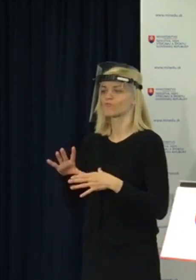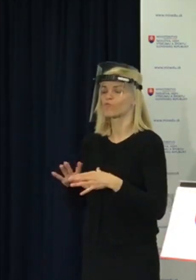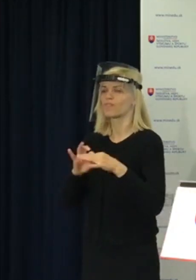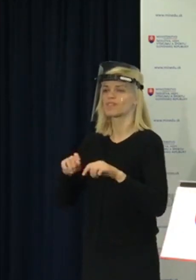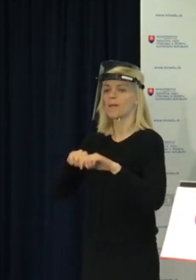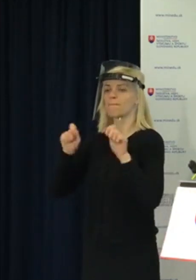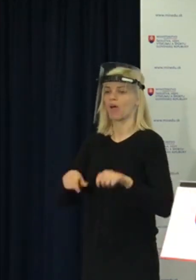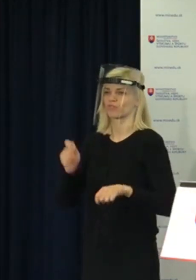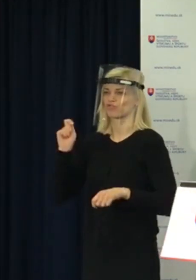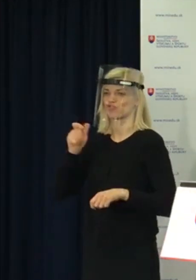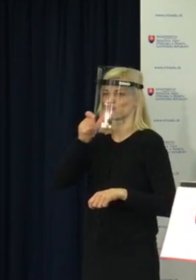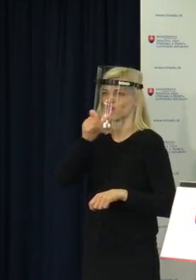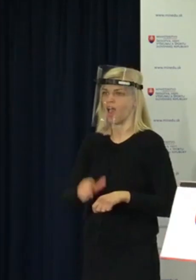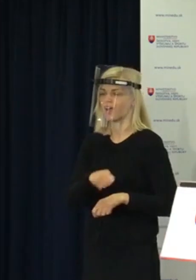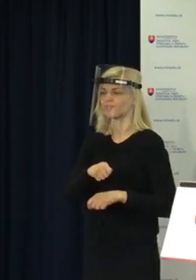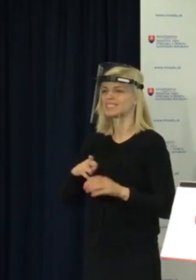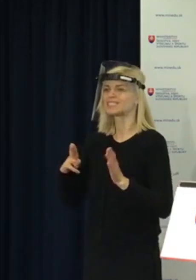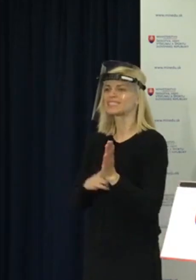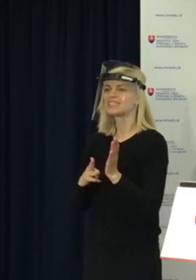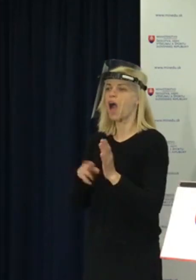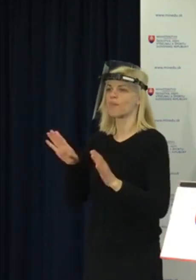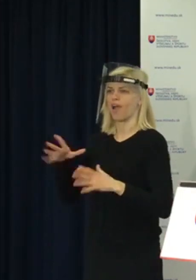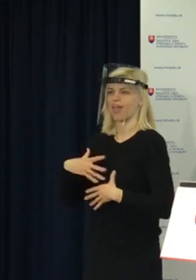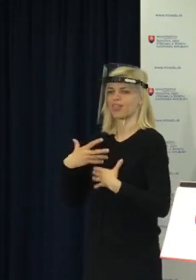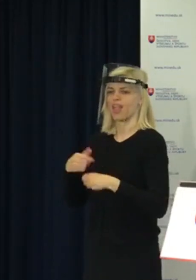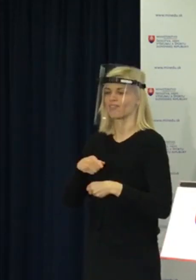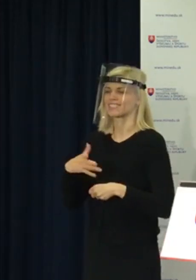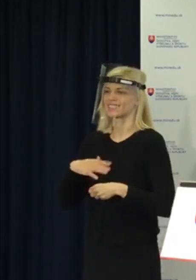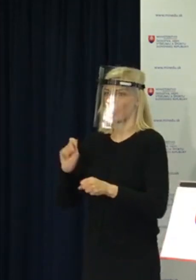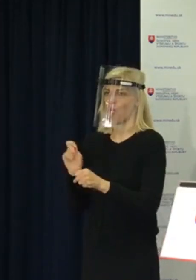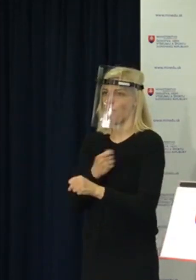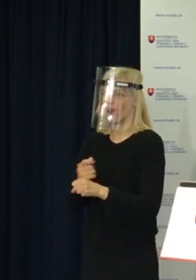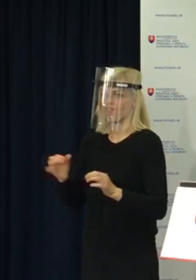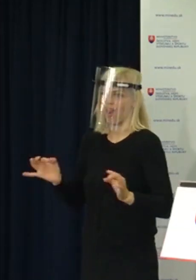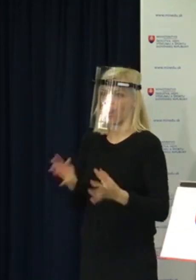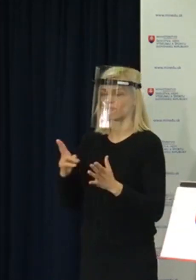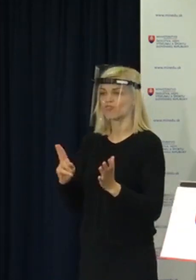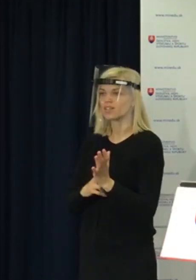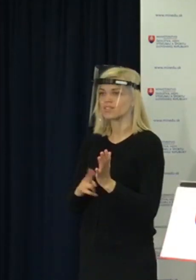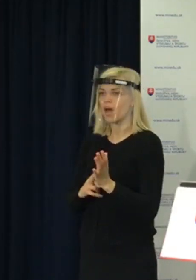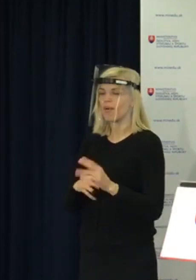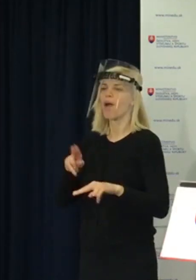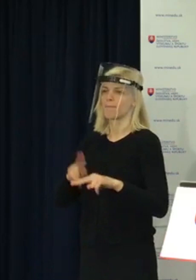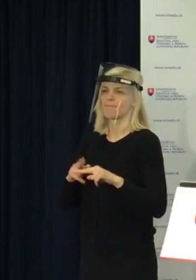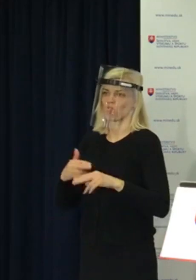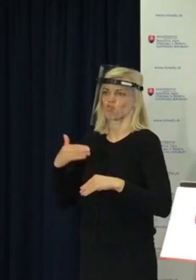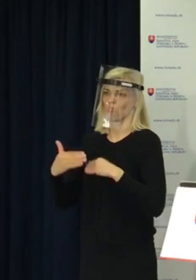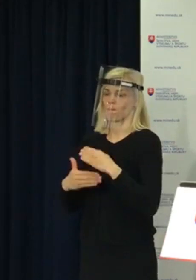zváži, že si tú známku, ktorá je navrhnutá, chce opraviť a bude ju teda absolvovať.